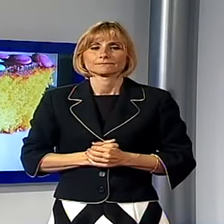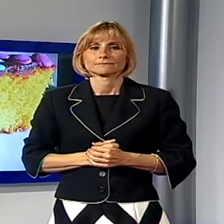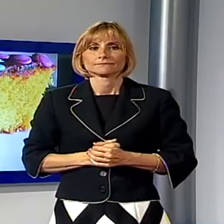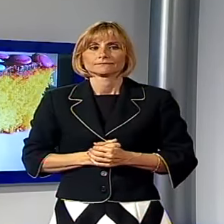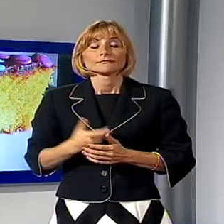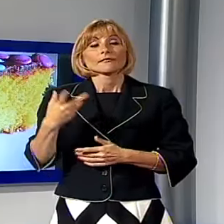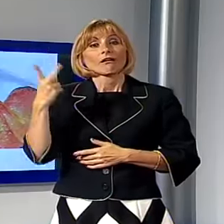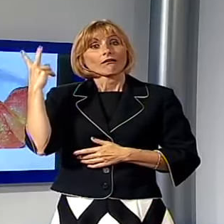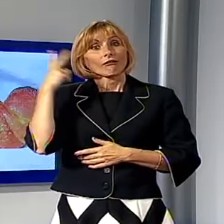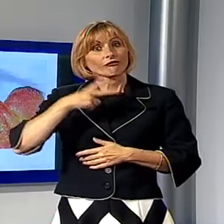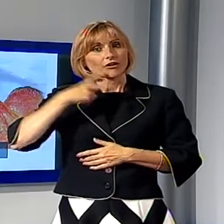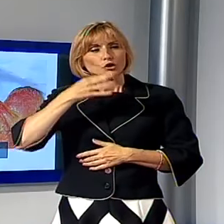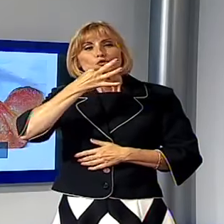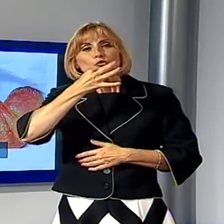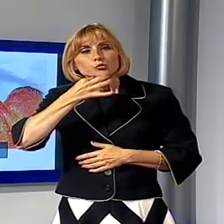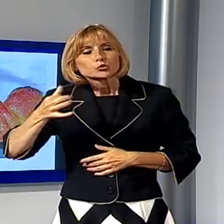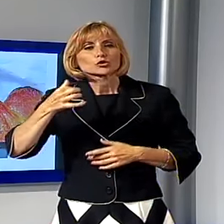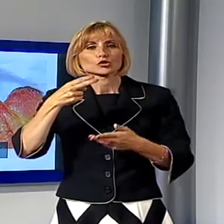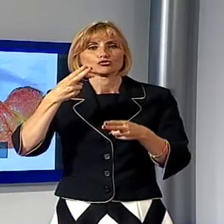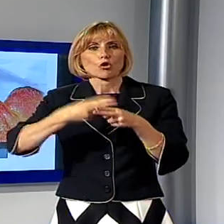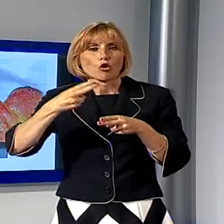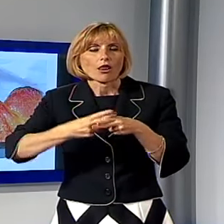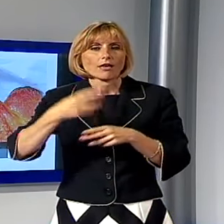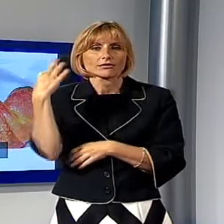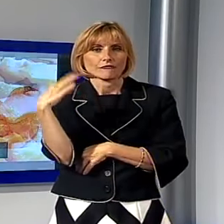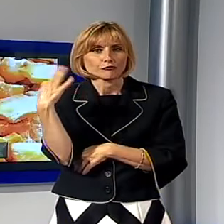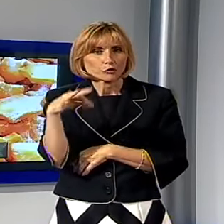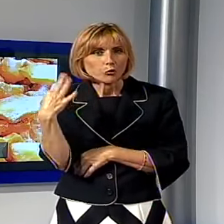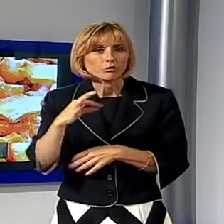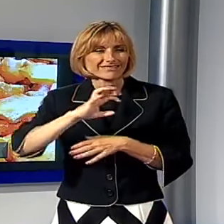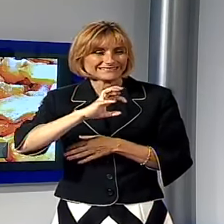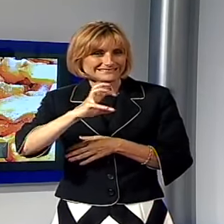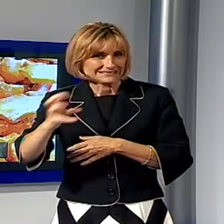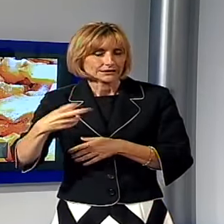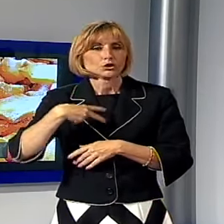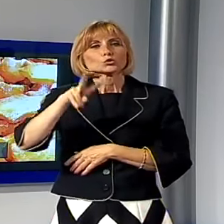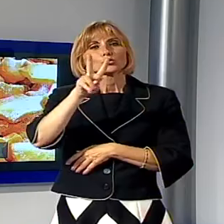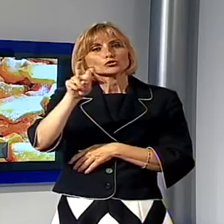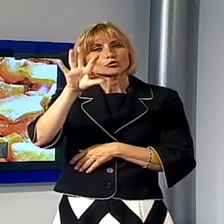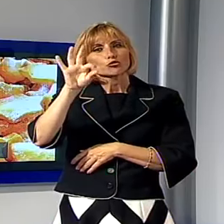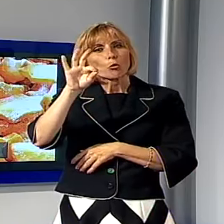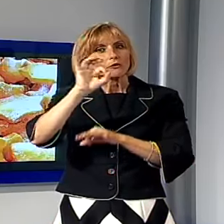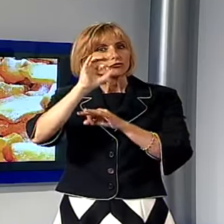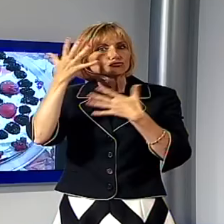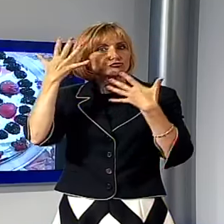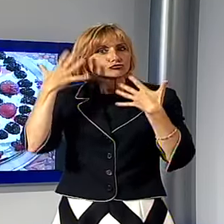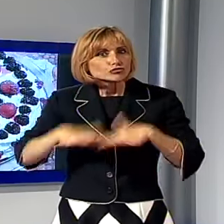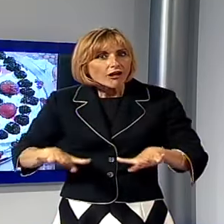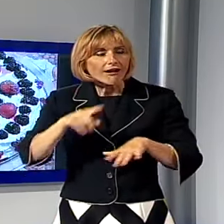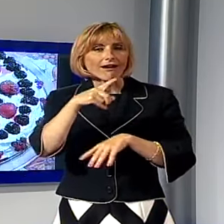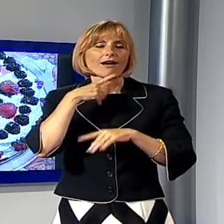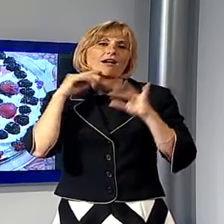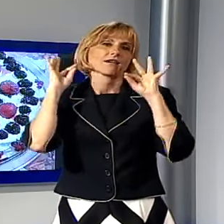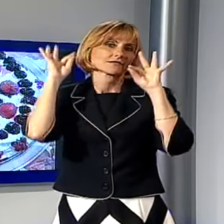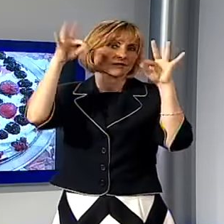una vera pioggia di zucchero cioccolata frutta squisitezze di ogni tipo sono già oltre 250 le foto con hashtag dolce e